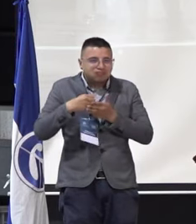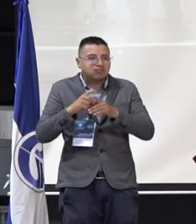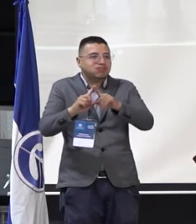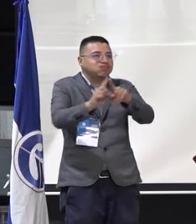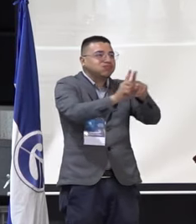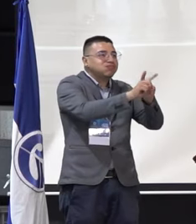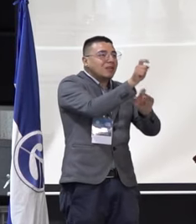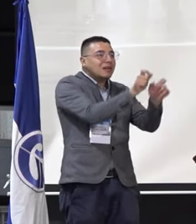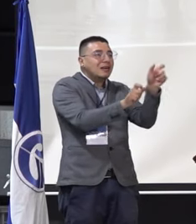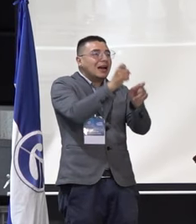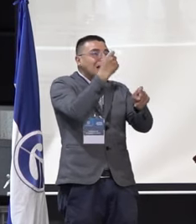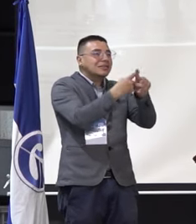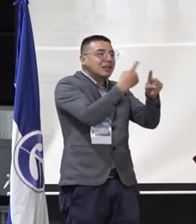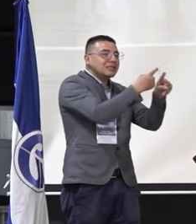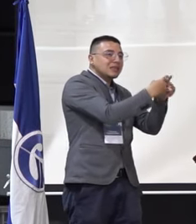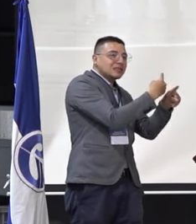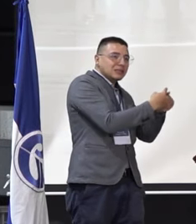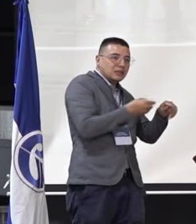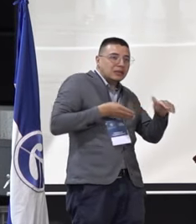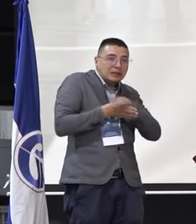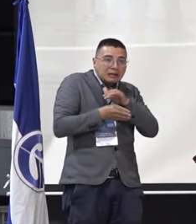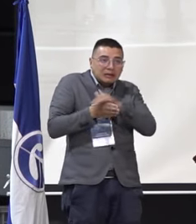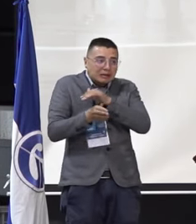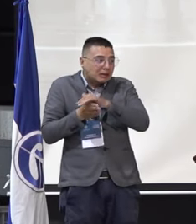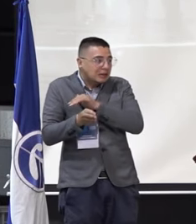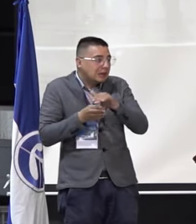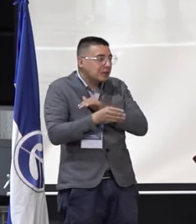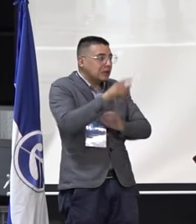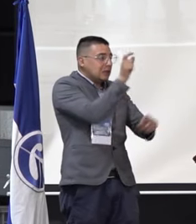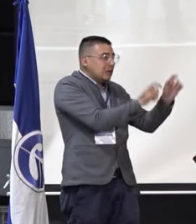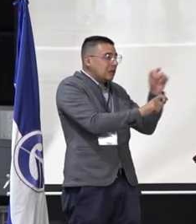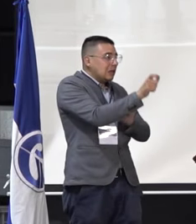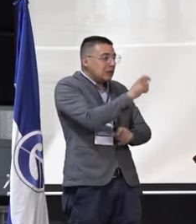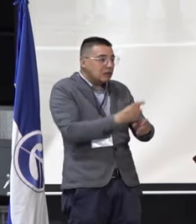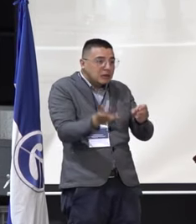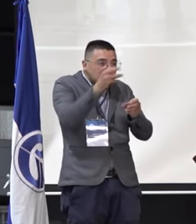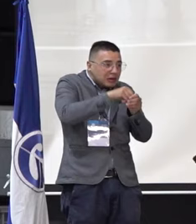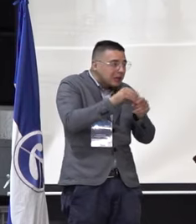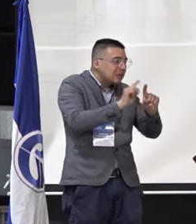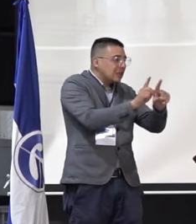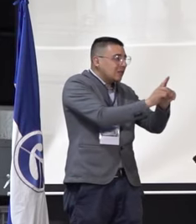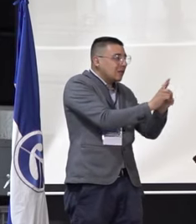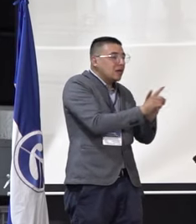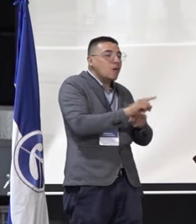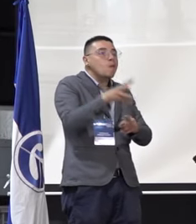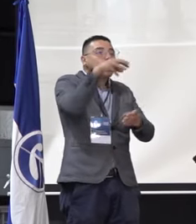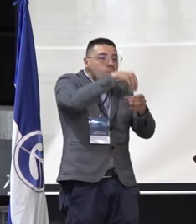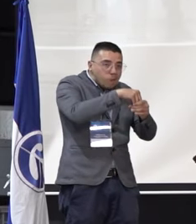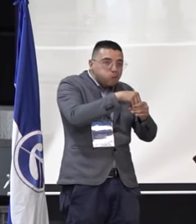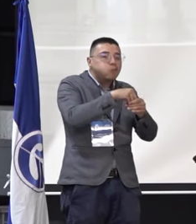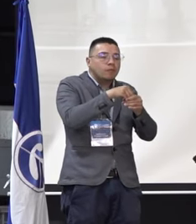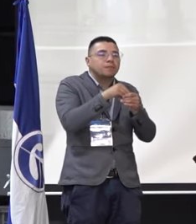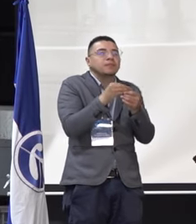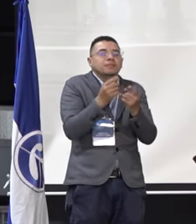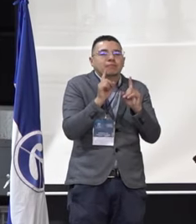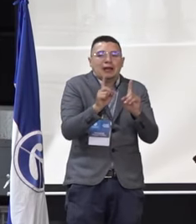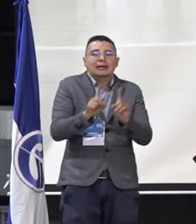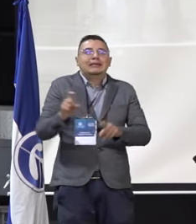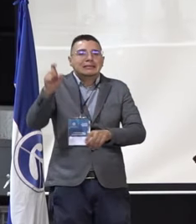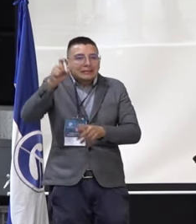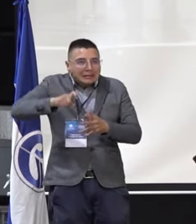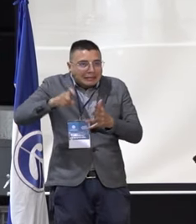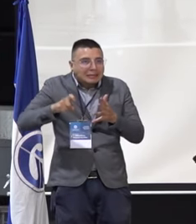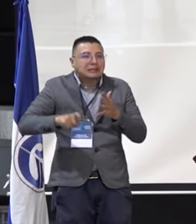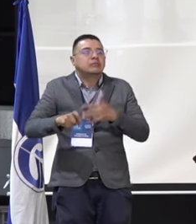otros egresados, aquellas personas que están agremiadas en diferentes sectores, pero que también necesitan y